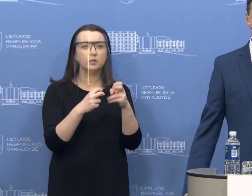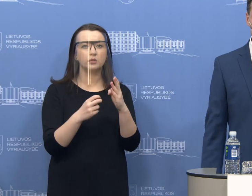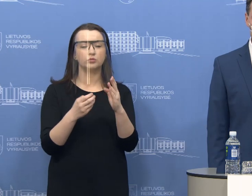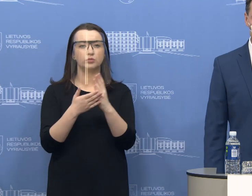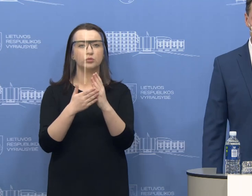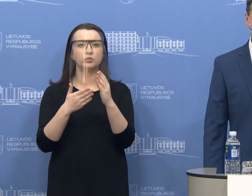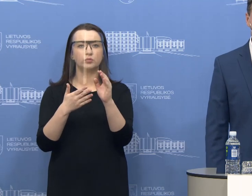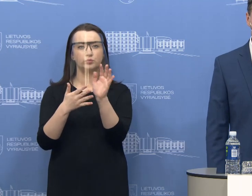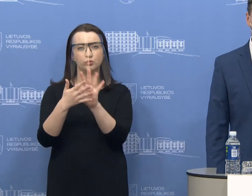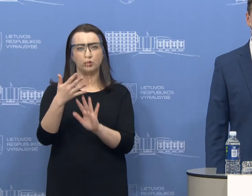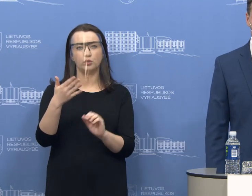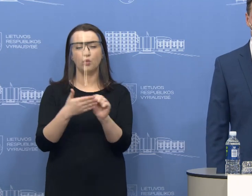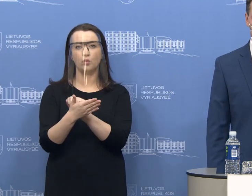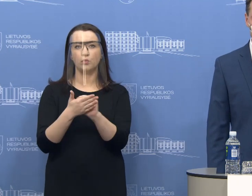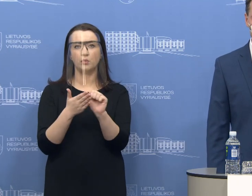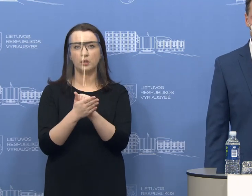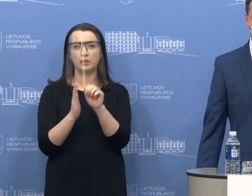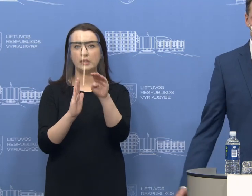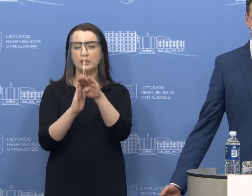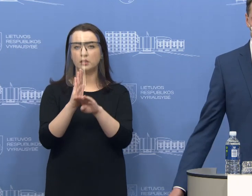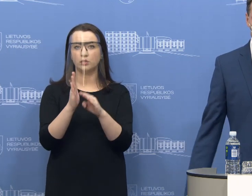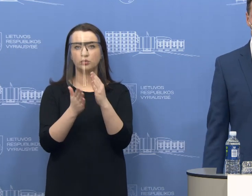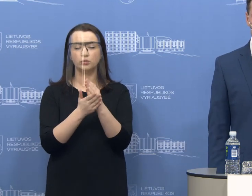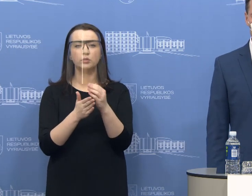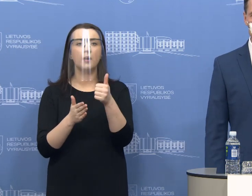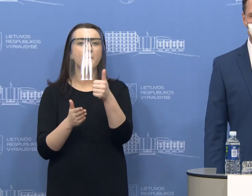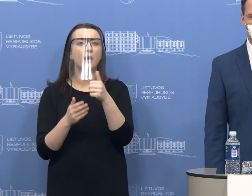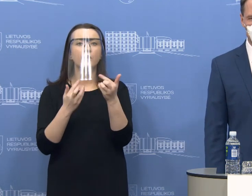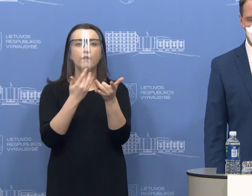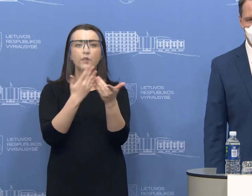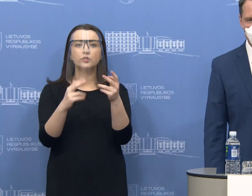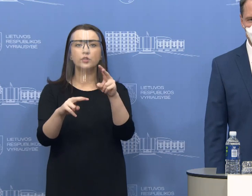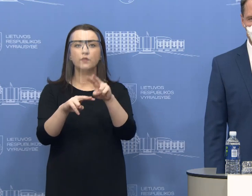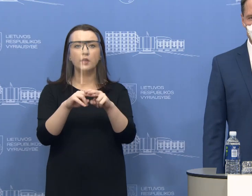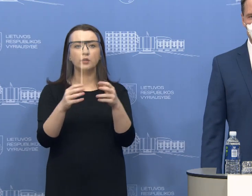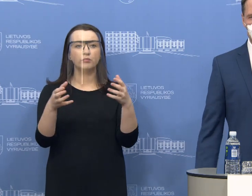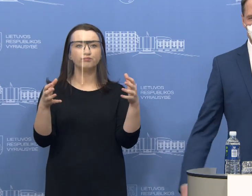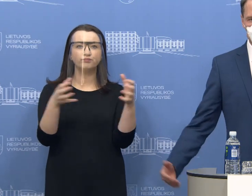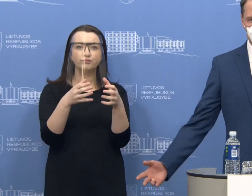surašyti operacijos vadovo įsakymą. Tai yra buriuotis viešose vietose,